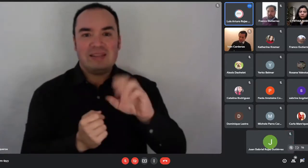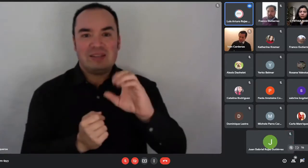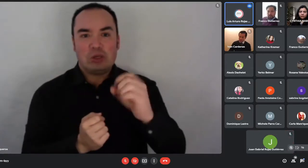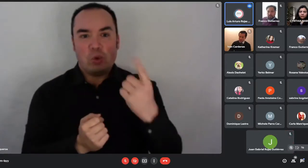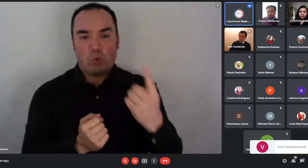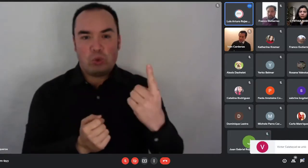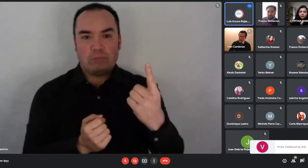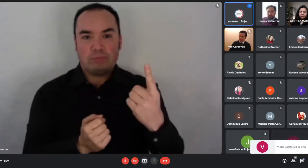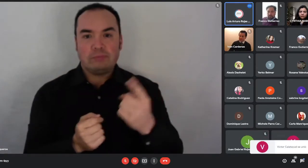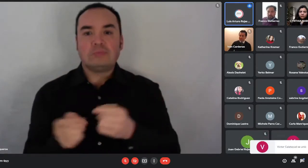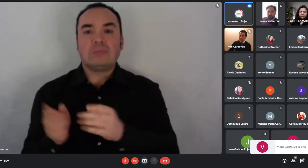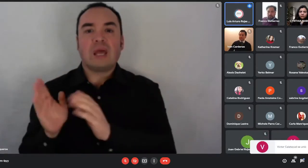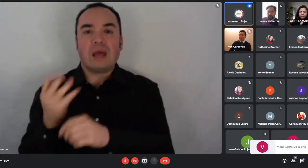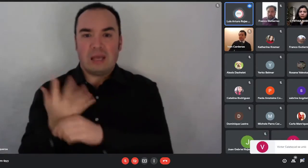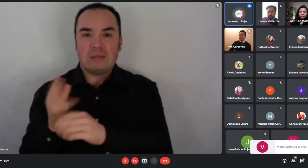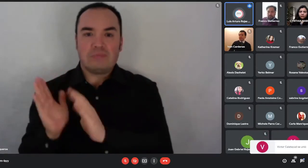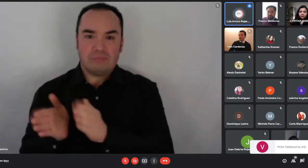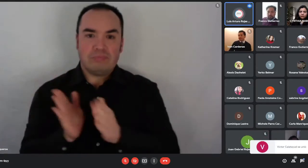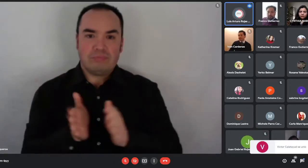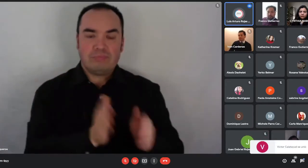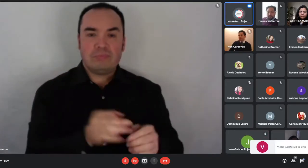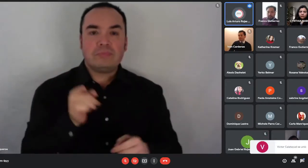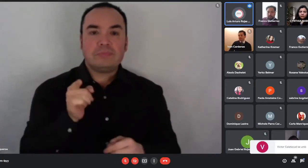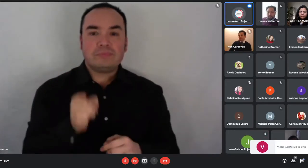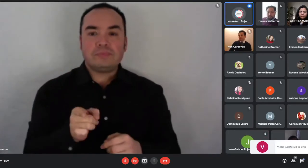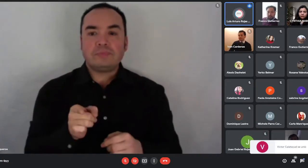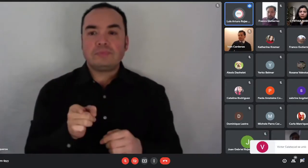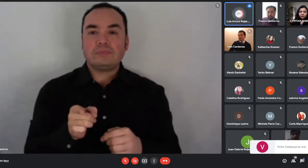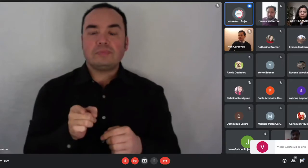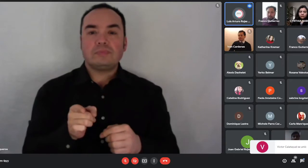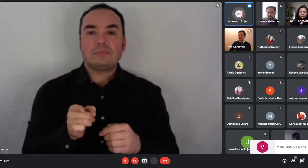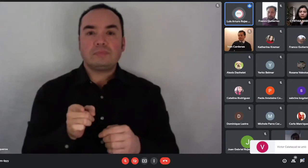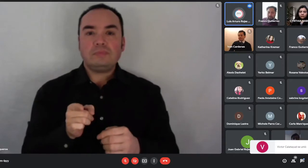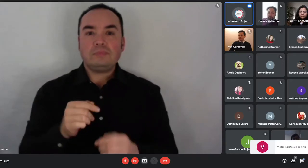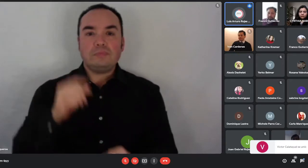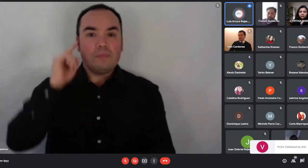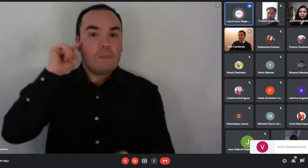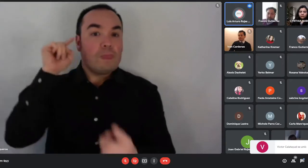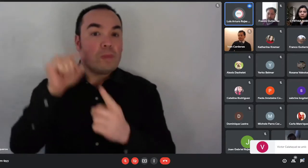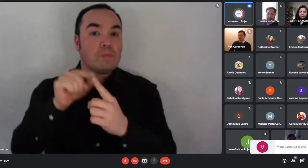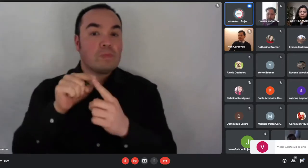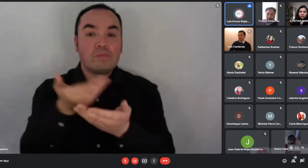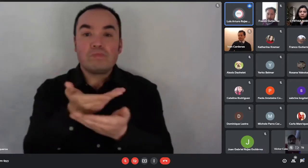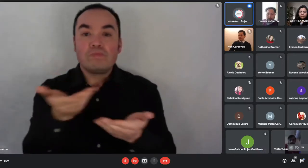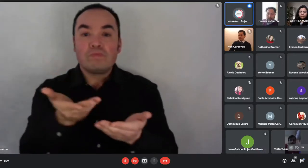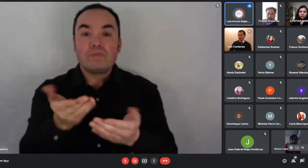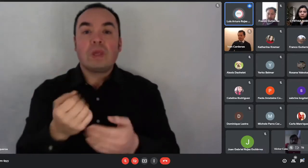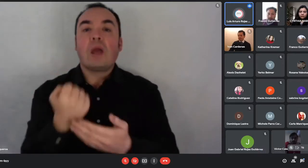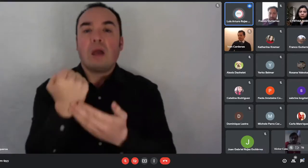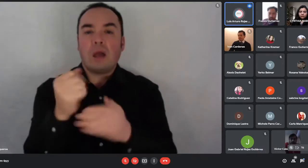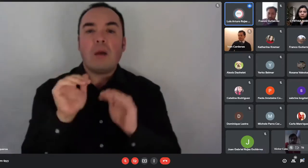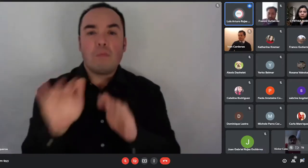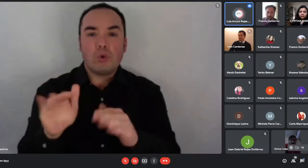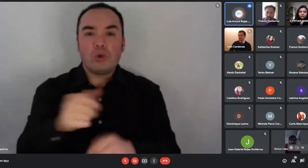dirigido a todas aquellas familias que tengan un registro social de hogares que no supere el 60%.